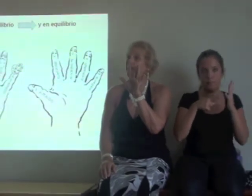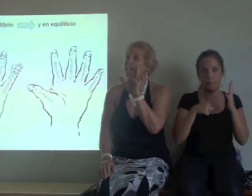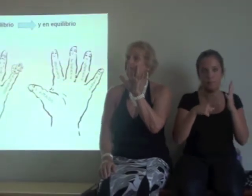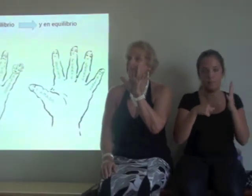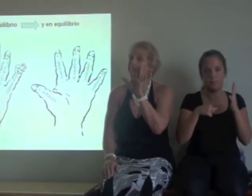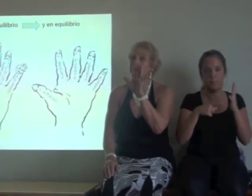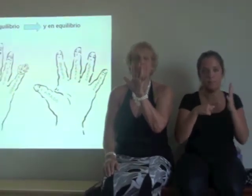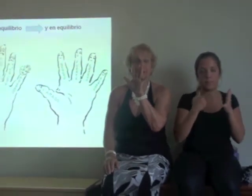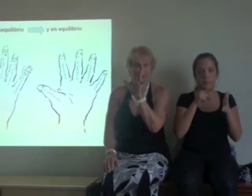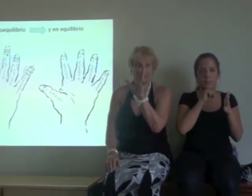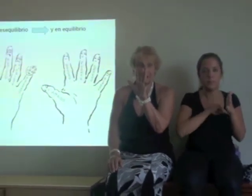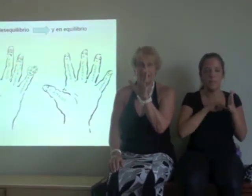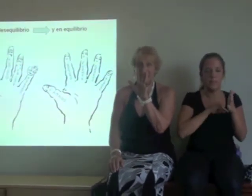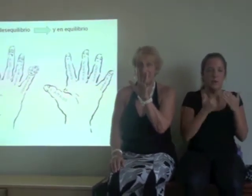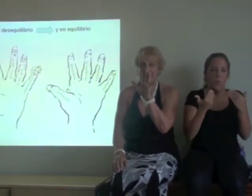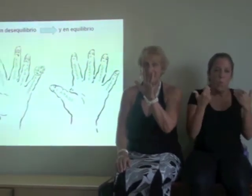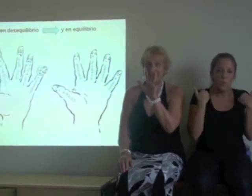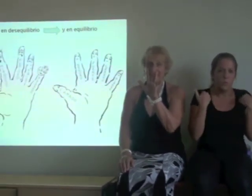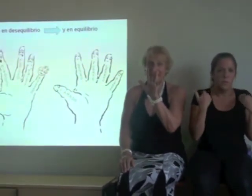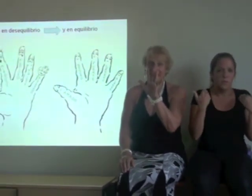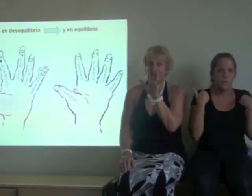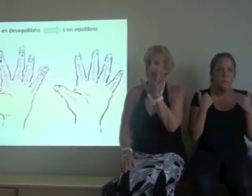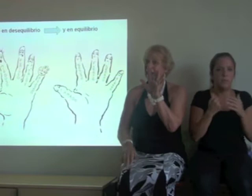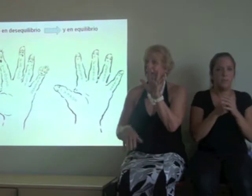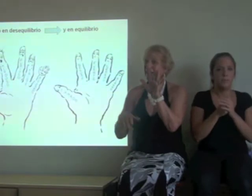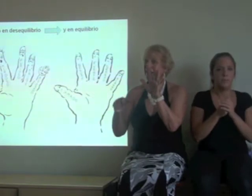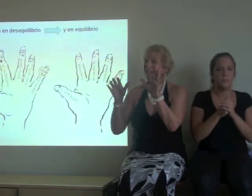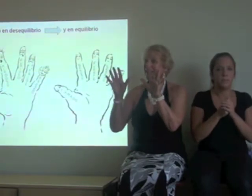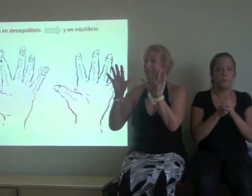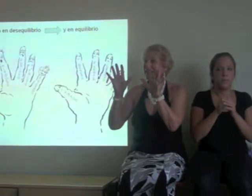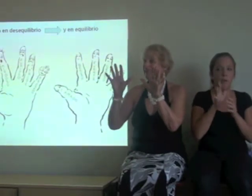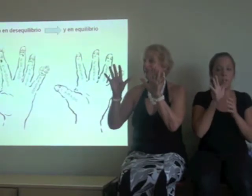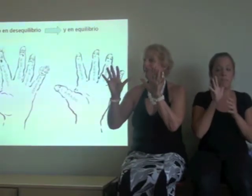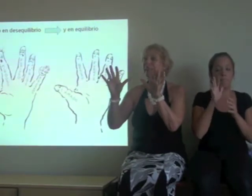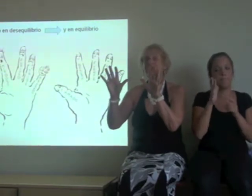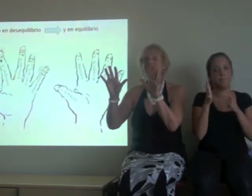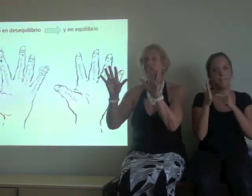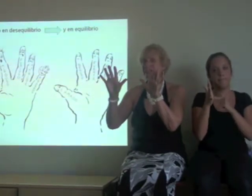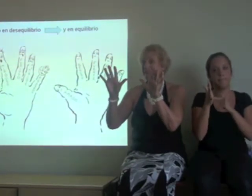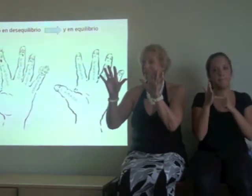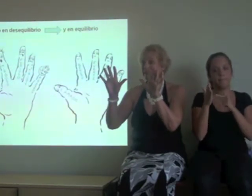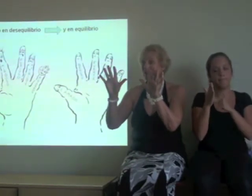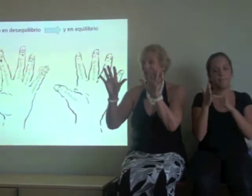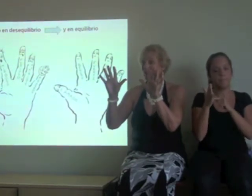se sienten víctimas a el elemento en equilibrio.